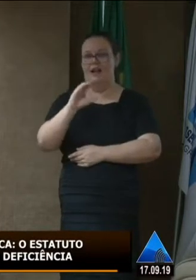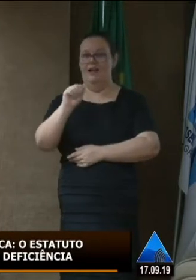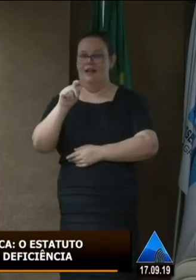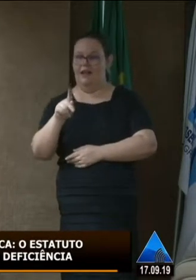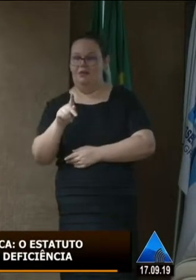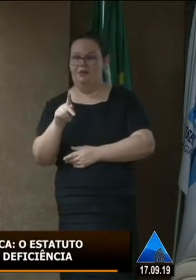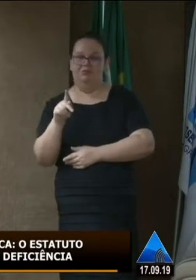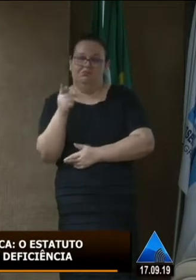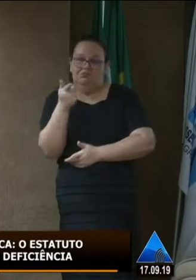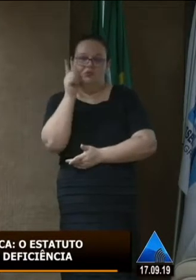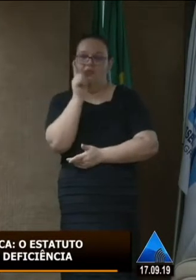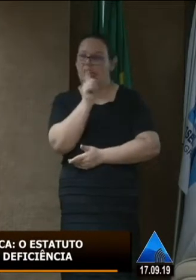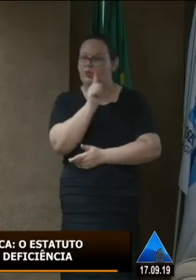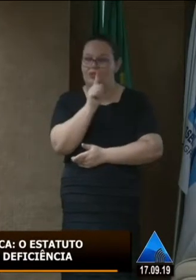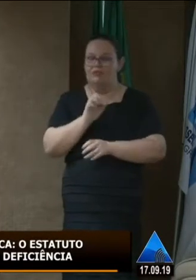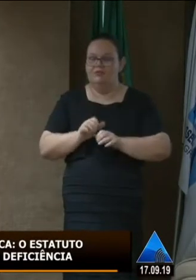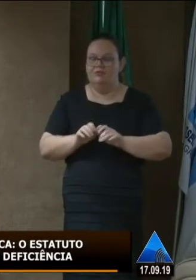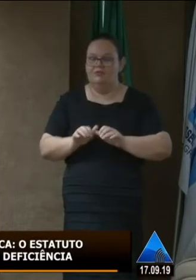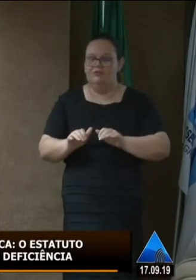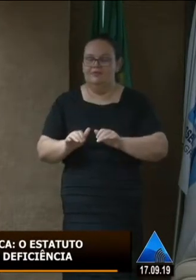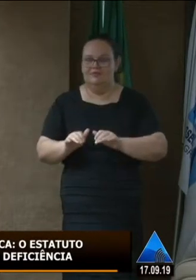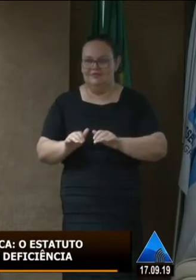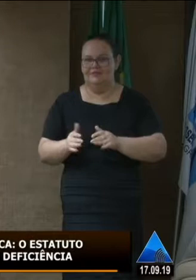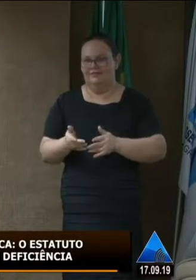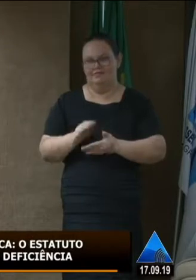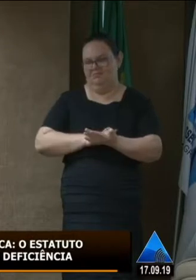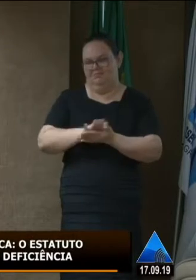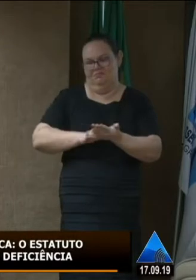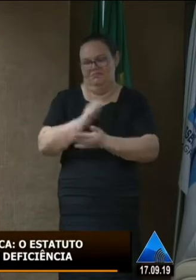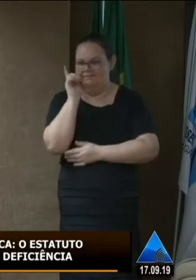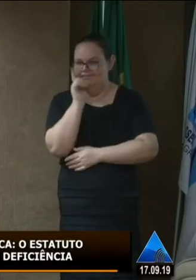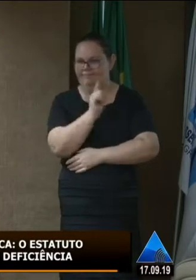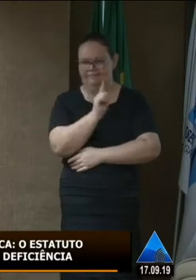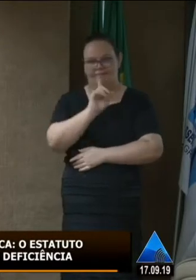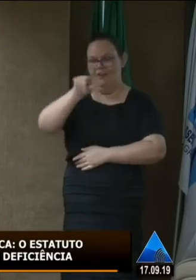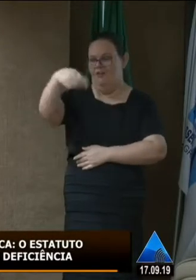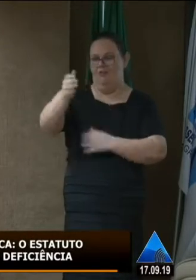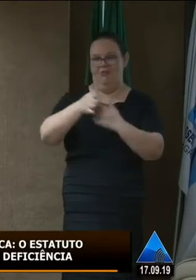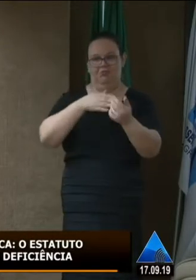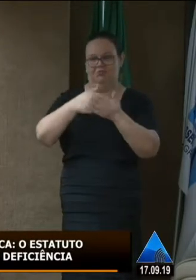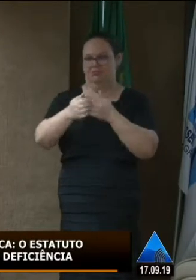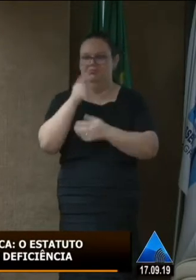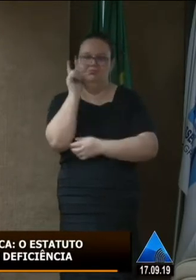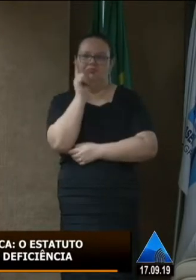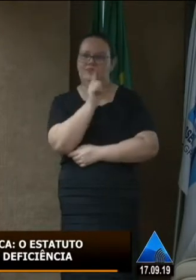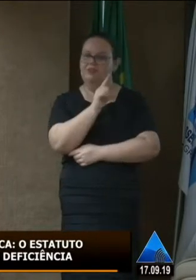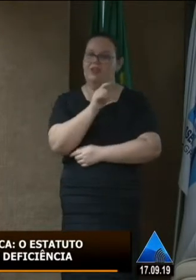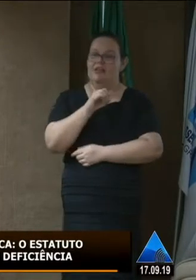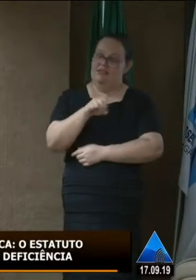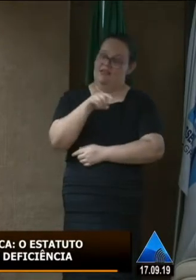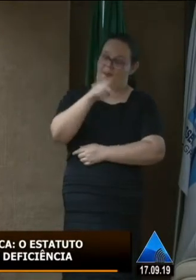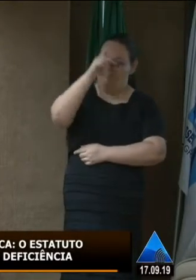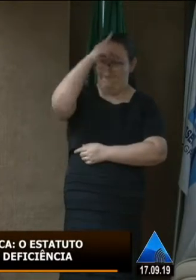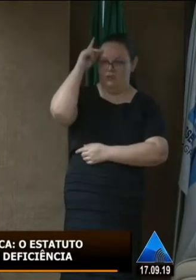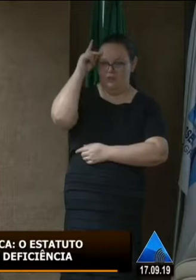aprende a escrever, o braile, porque ele não vai aprender isso em outro lugar, se ele não frequenta o CAP, ele não